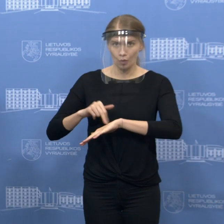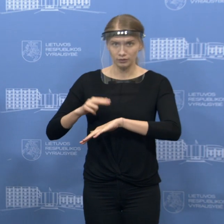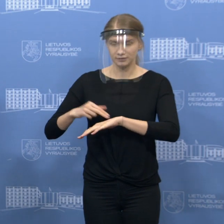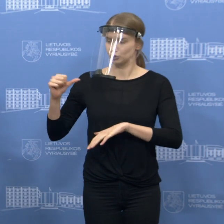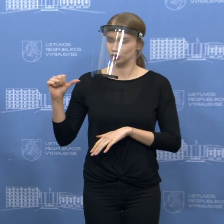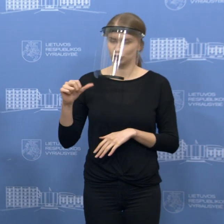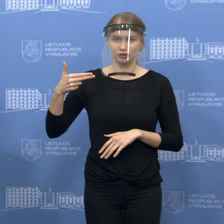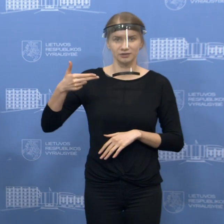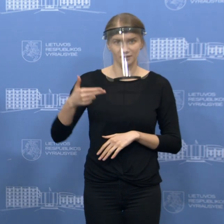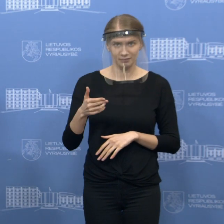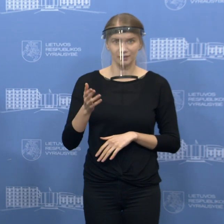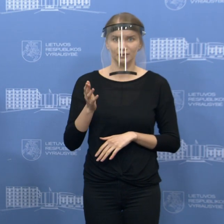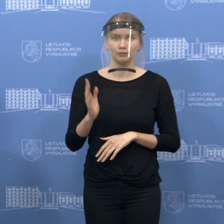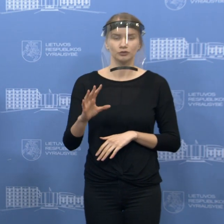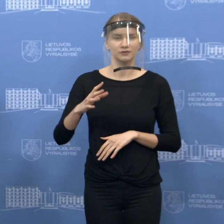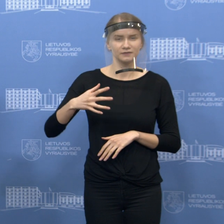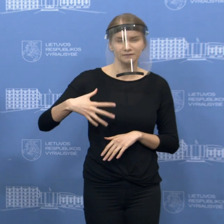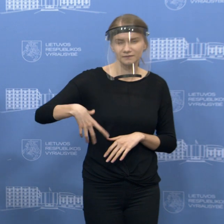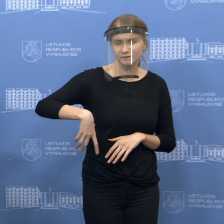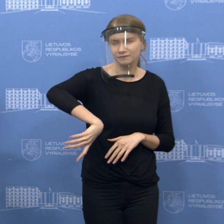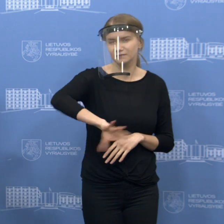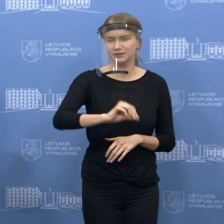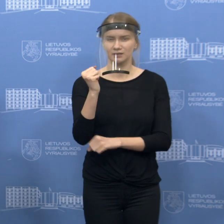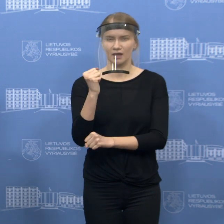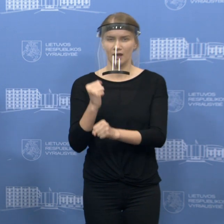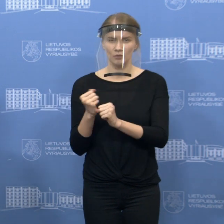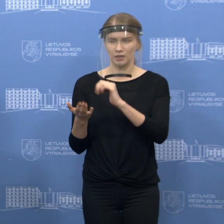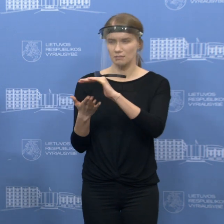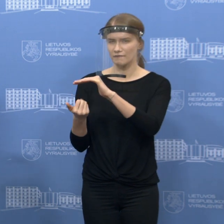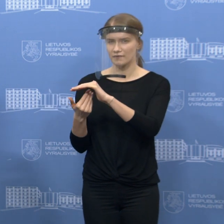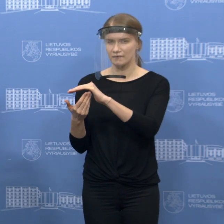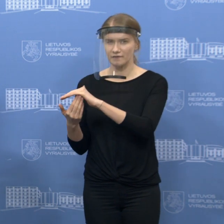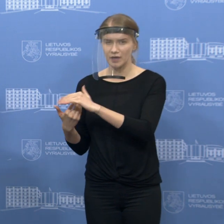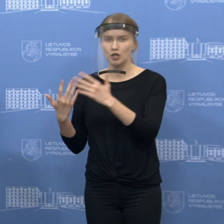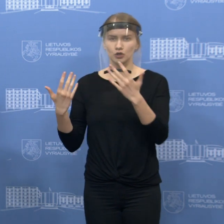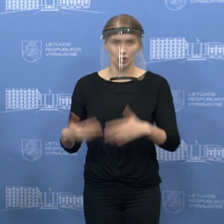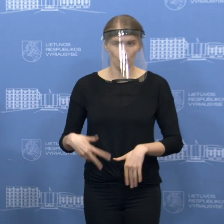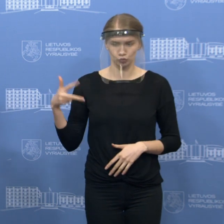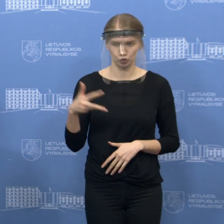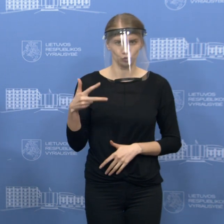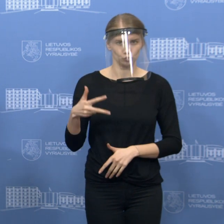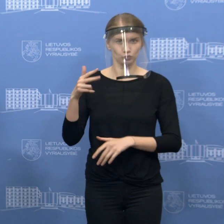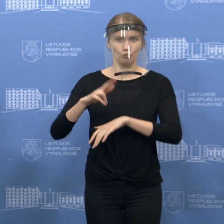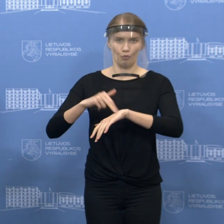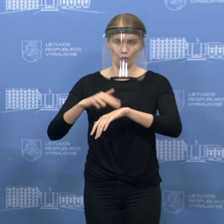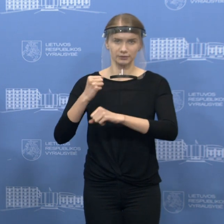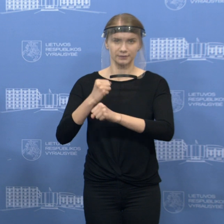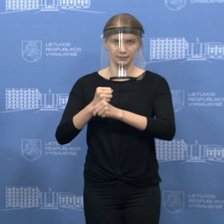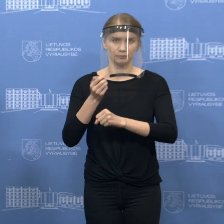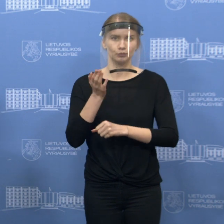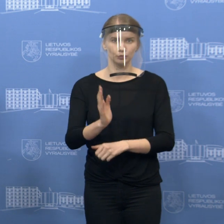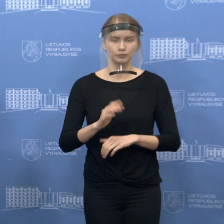pasitiks maksimaliamis pajėgomis ir čia tie skaičiai buvo įvardinti. Ir tikrai